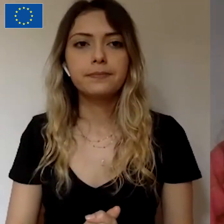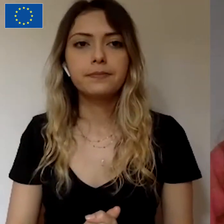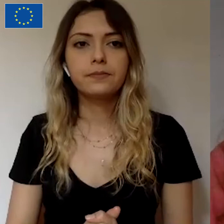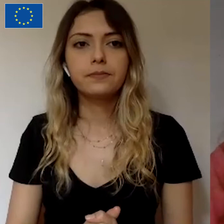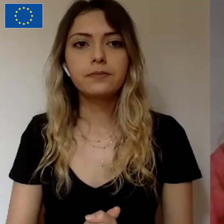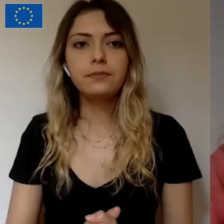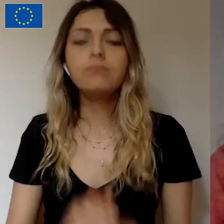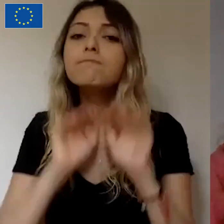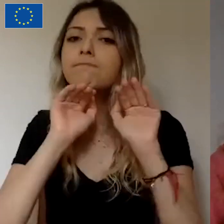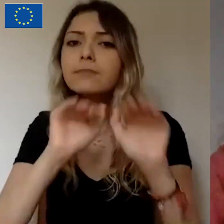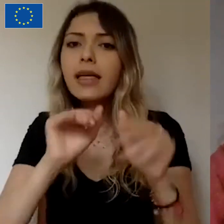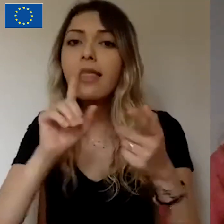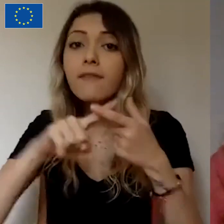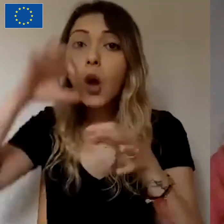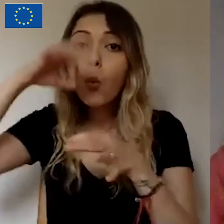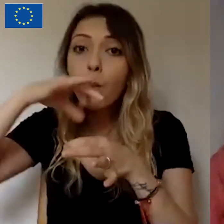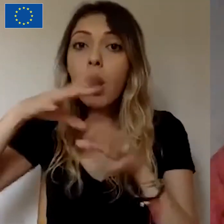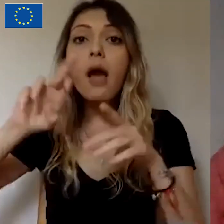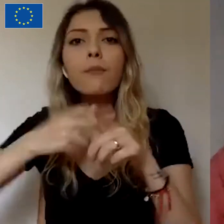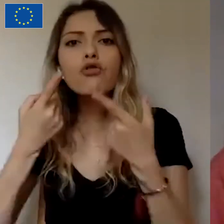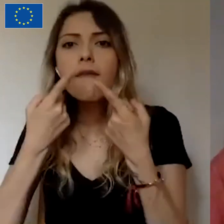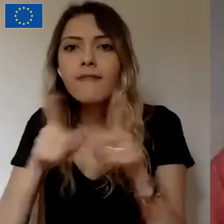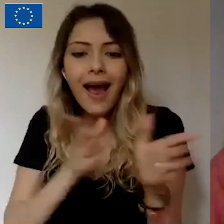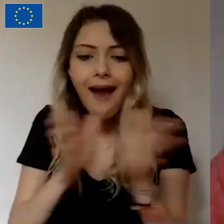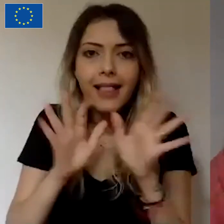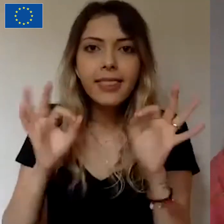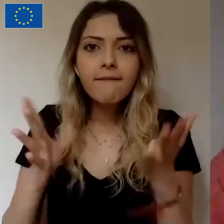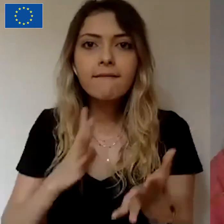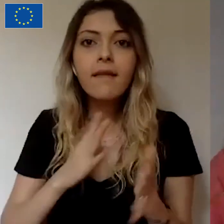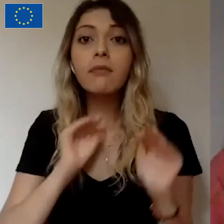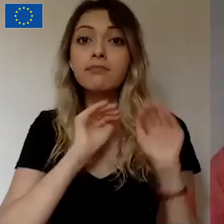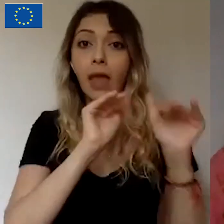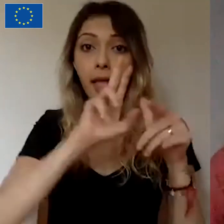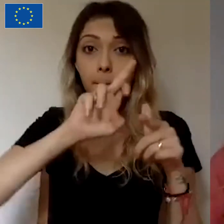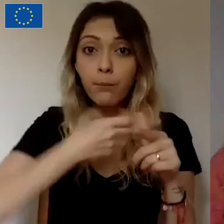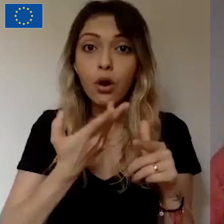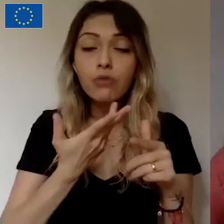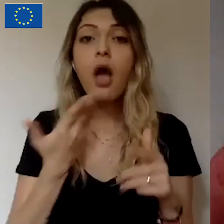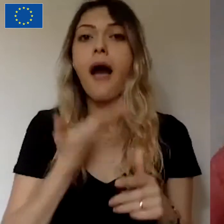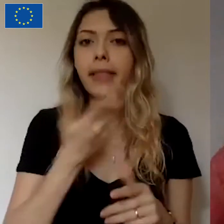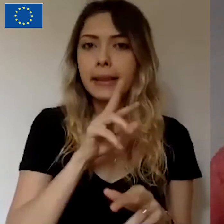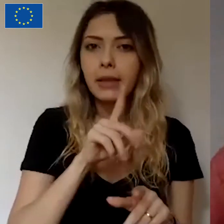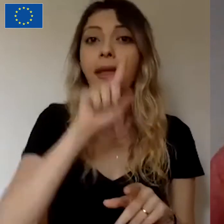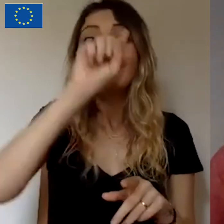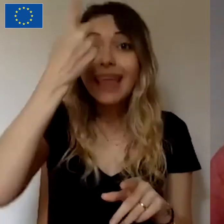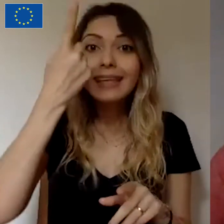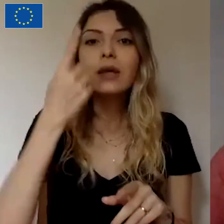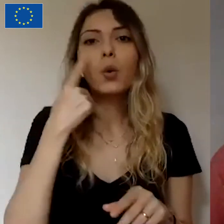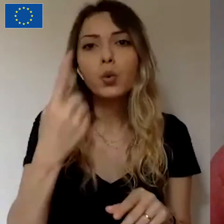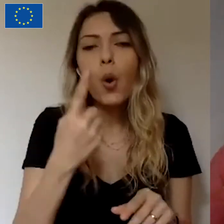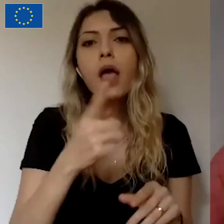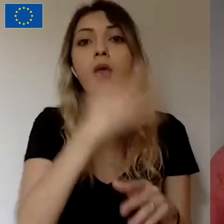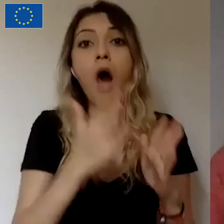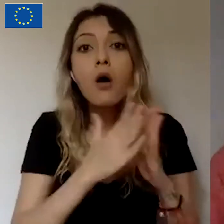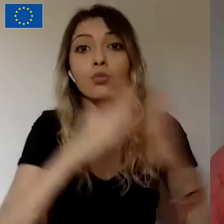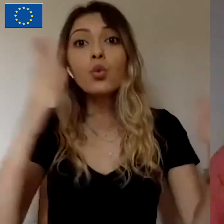Destek ve Kumbara projesi arasındaki fark ise destek projesi bahsettiğim tek seferli büyük bir hedef fonuna yönelik